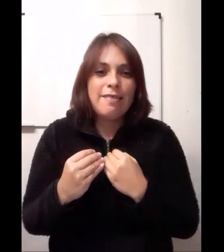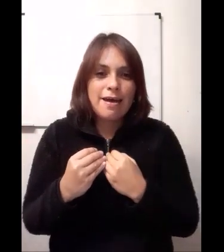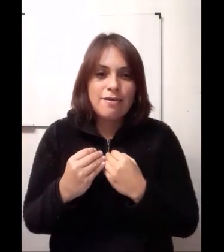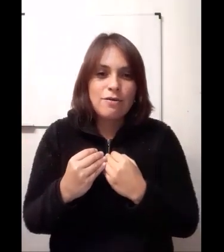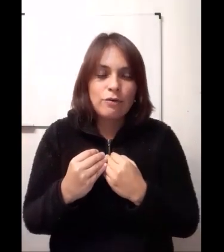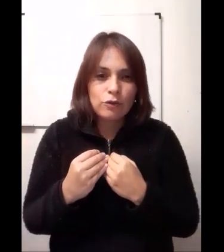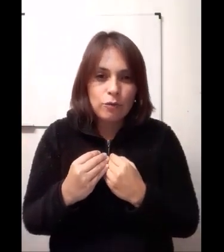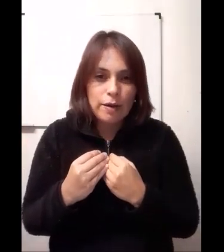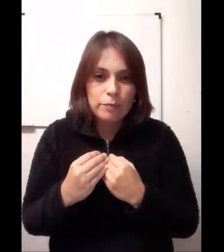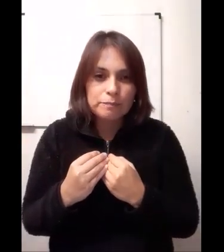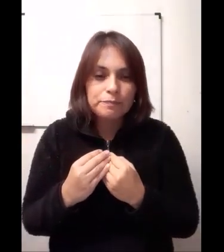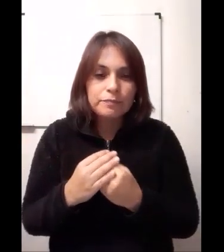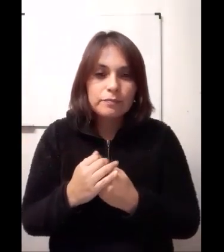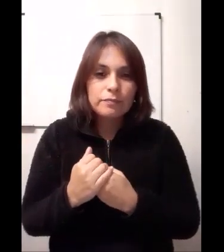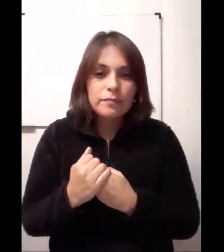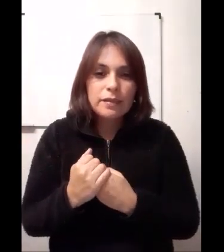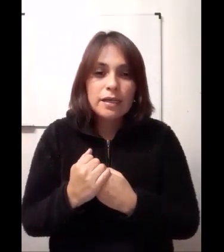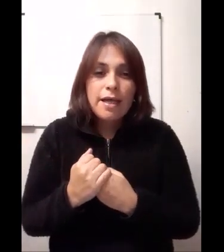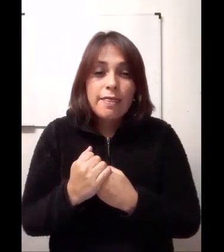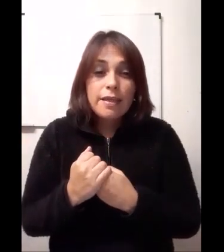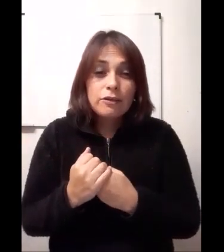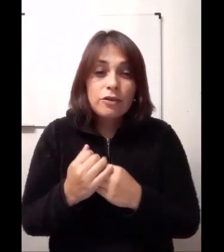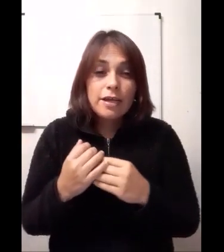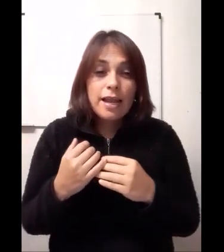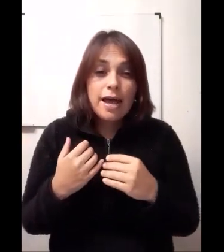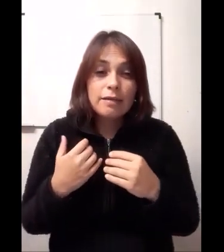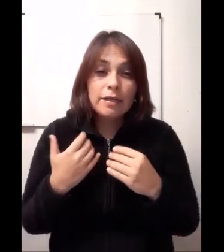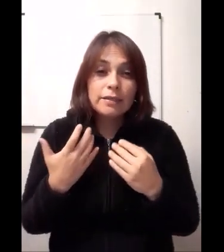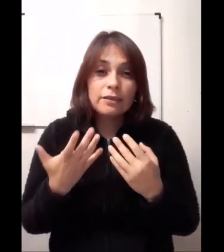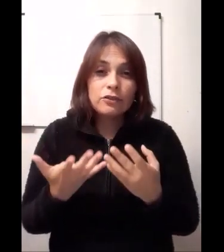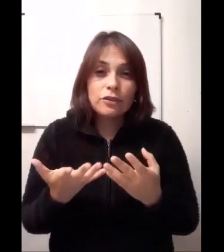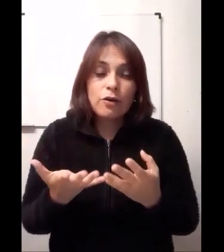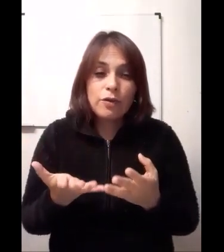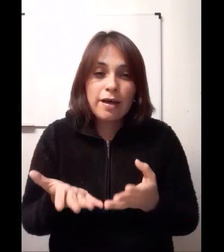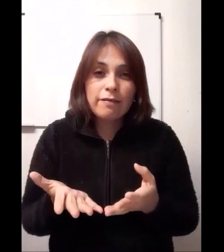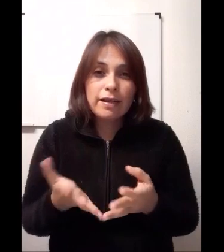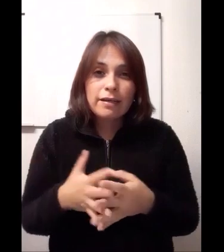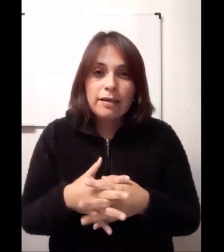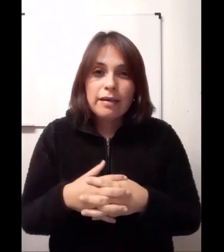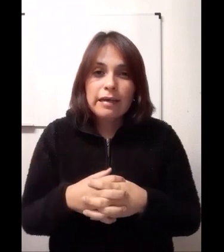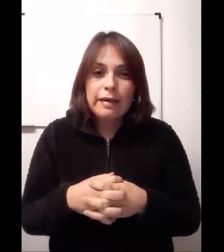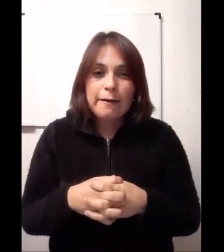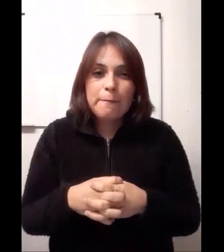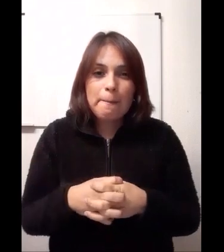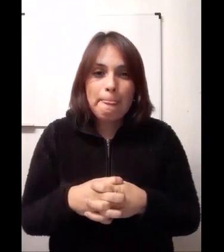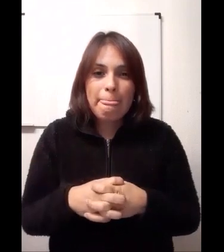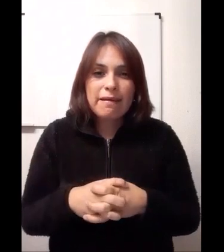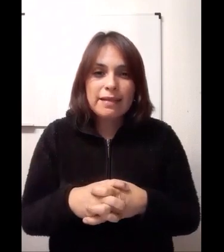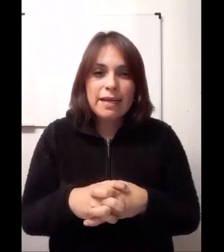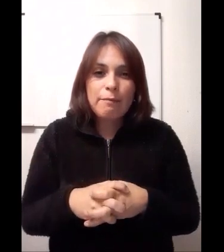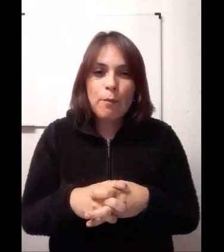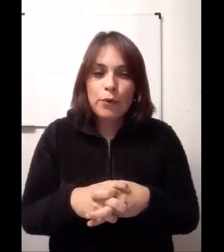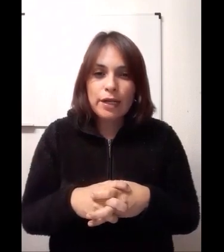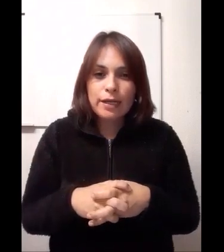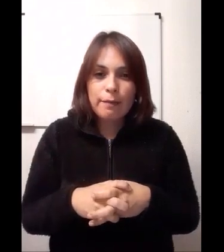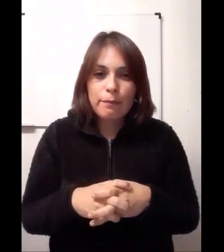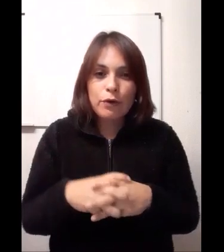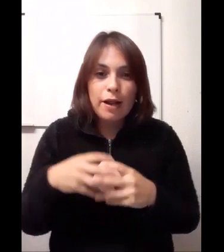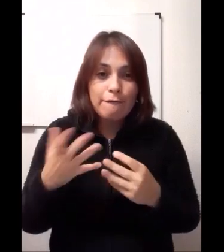daño a nuestro cuerpo. Dentro de la alimentación saludable tenemos, por ejemplo, las